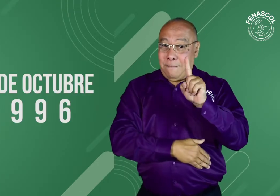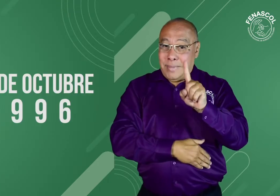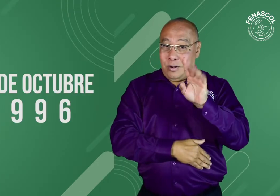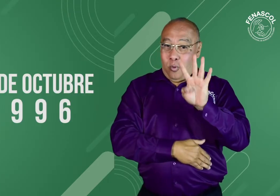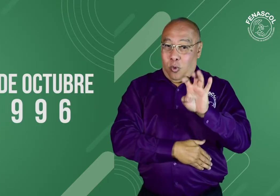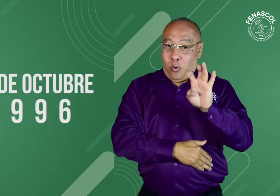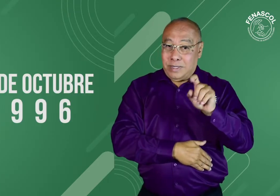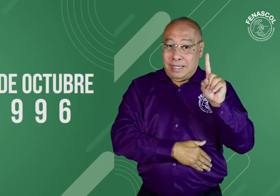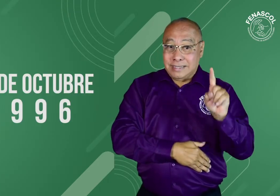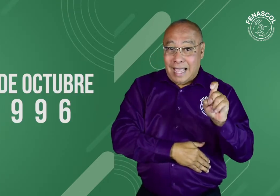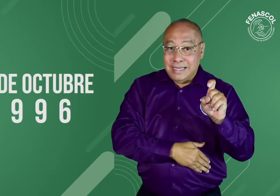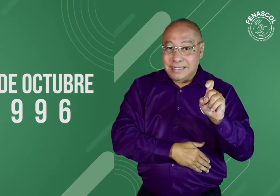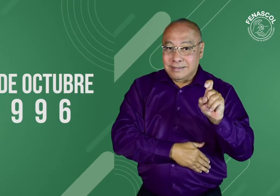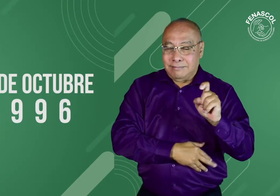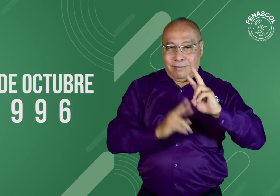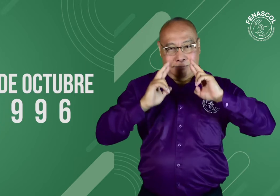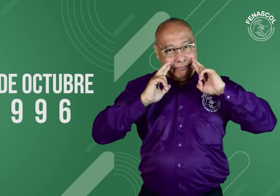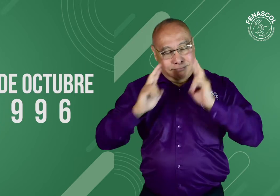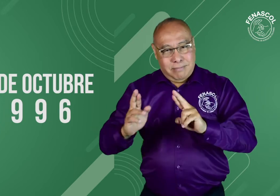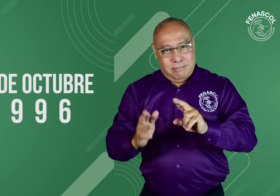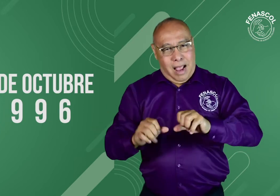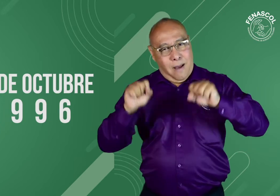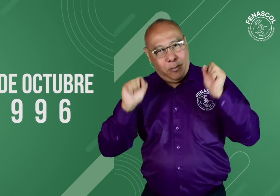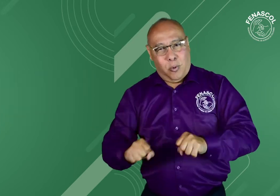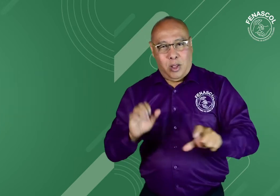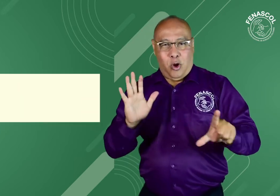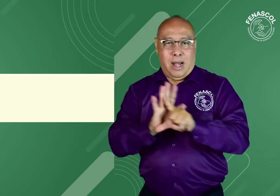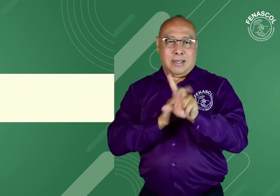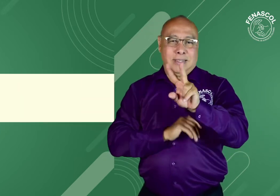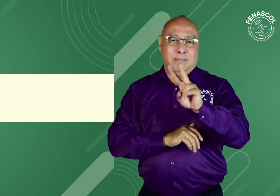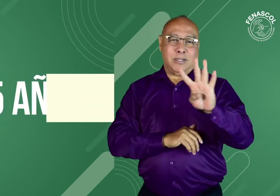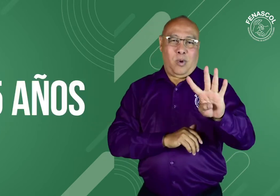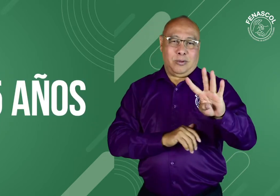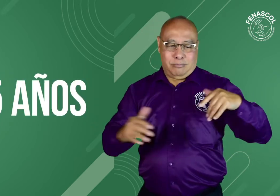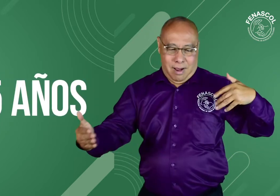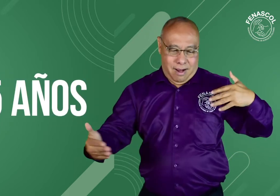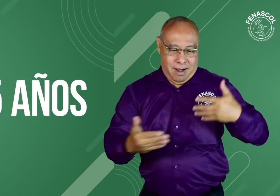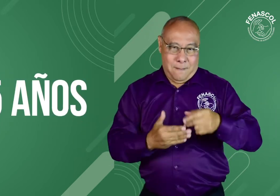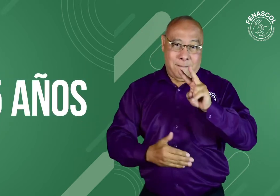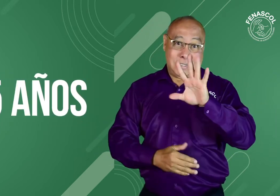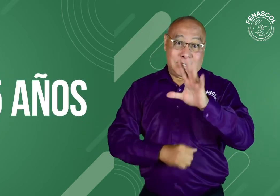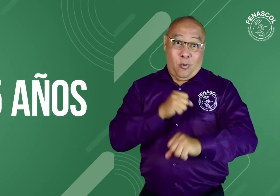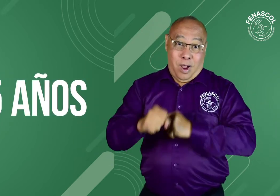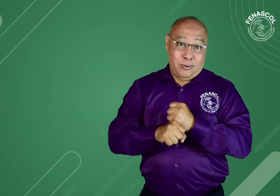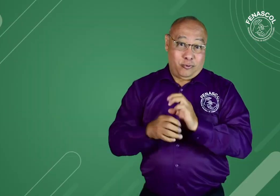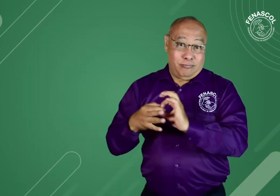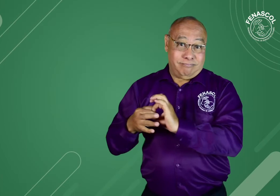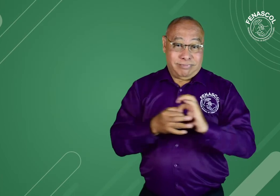colombiana. Que muchos recordarán, se dio el 11 de octubre de 1996 a través de la aprobación de la ley